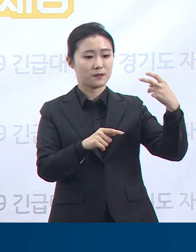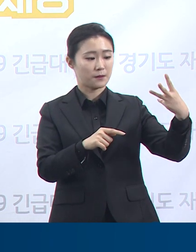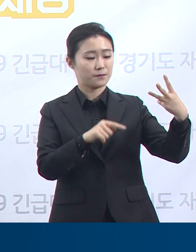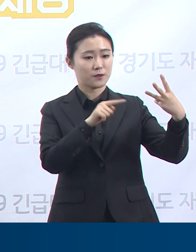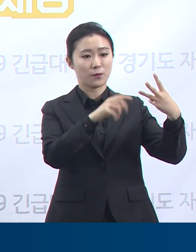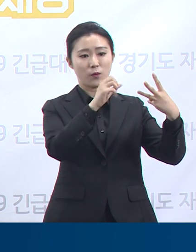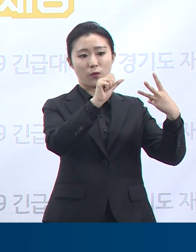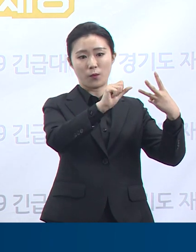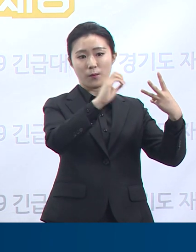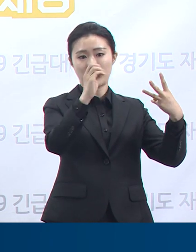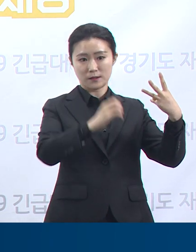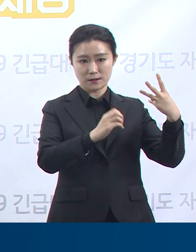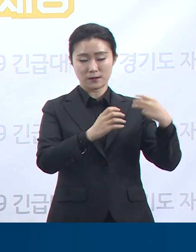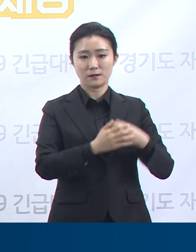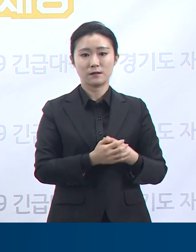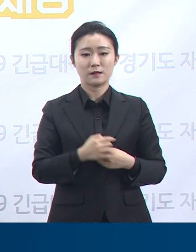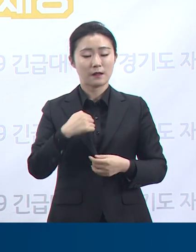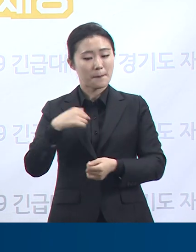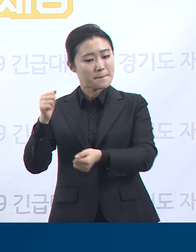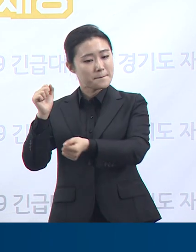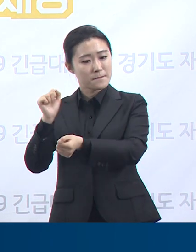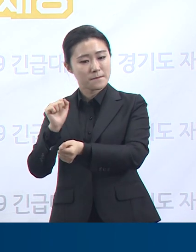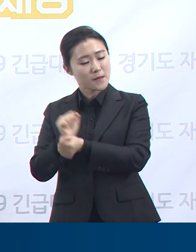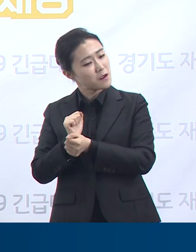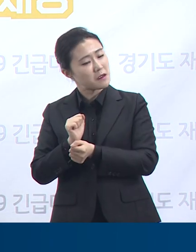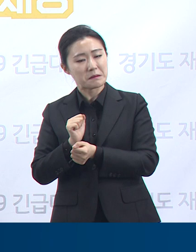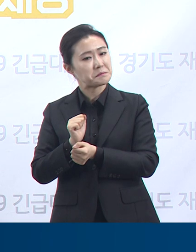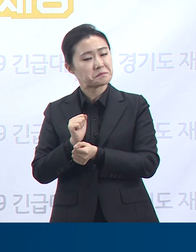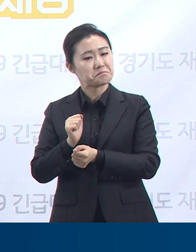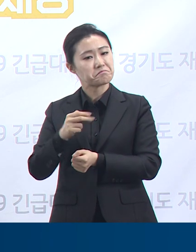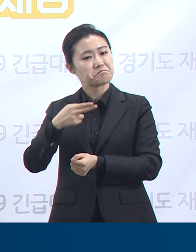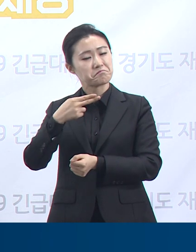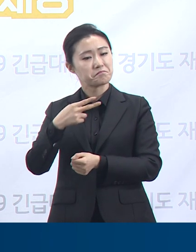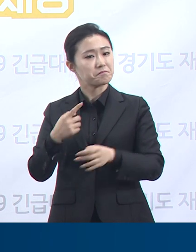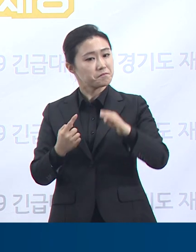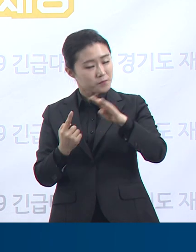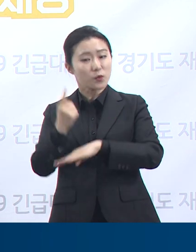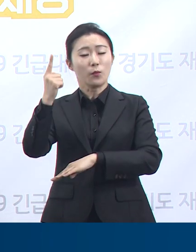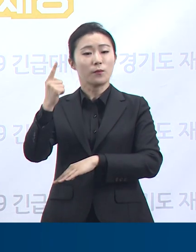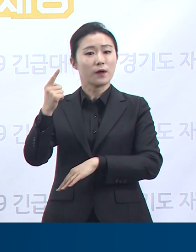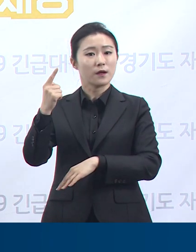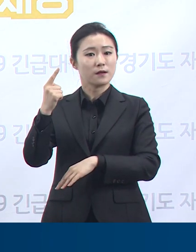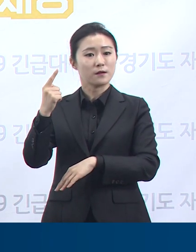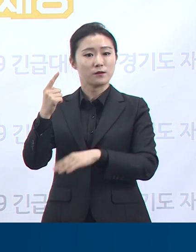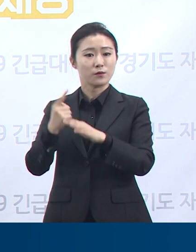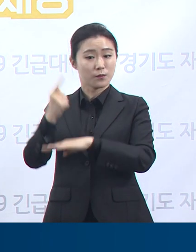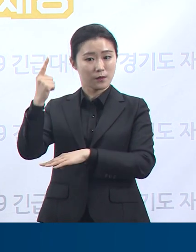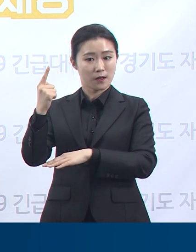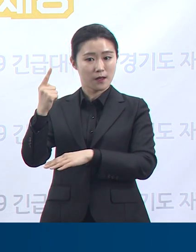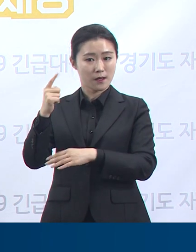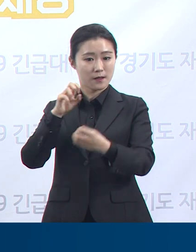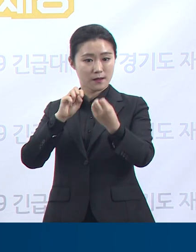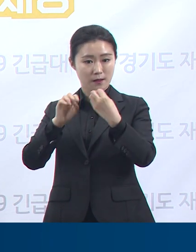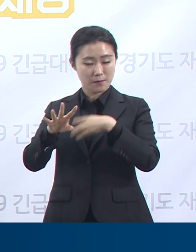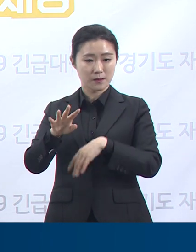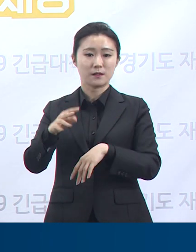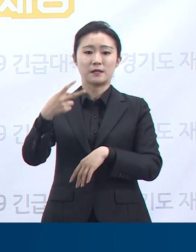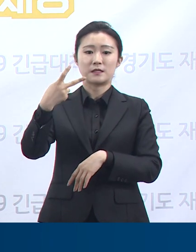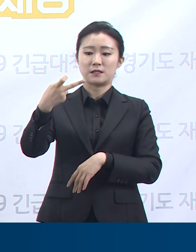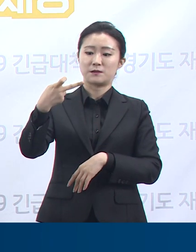나타났고 자신이 신종 코로나 바이러스에 감염될 가능성이 높다고 응답한 비율은 12.4%로 나타났습니다.